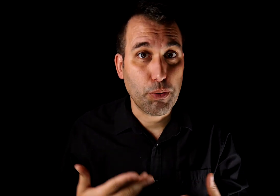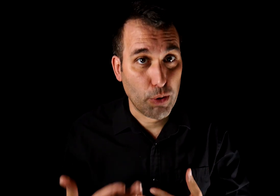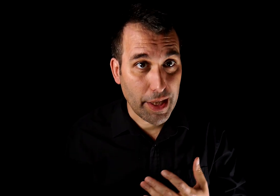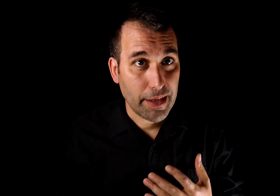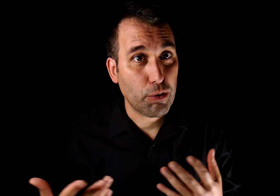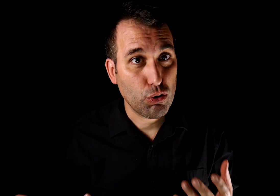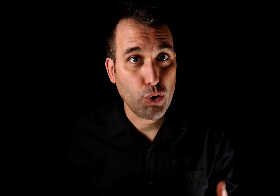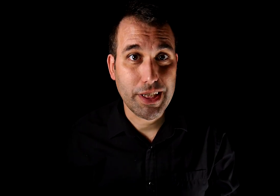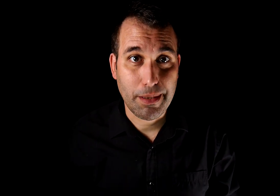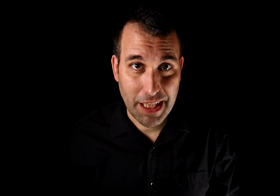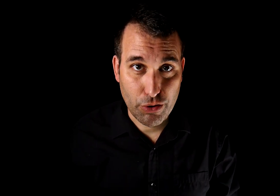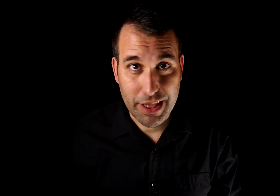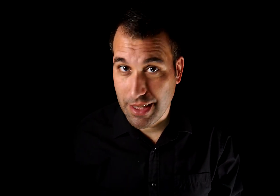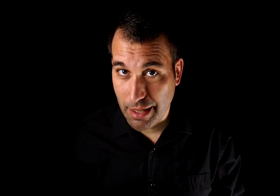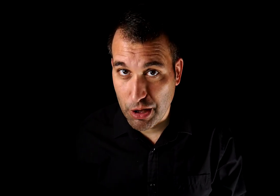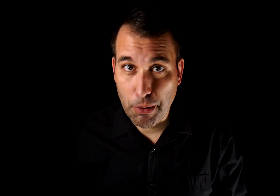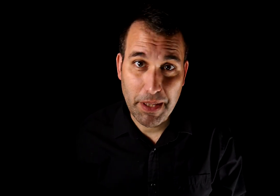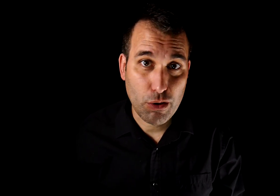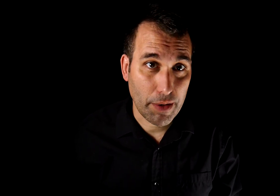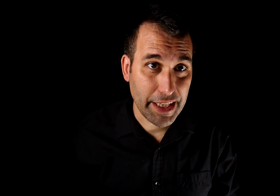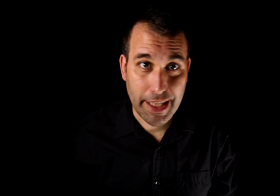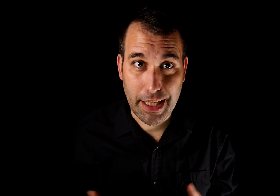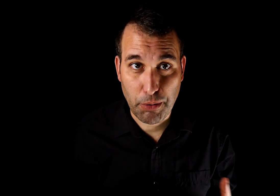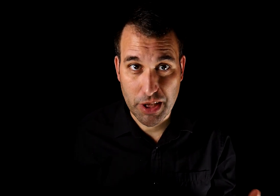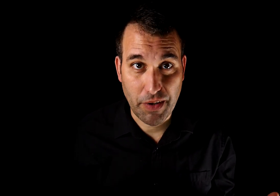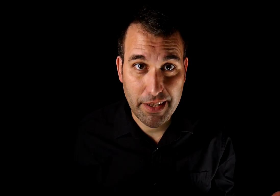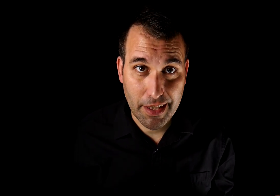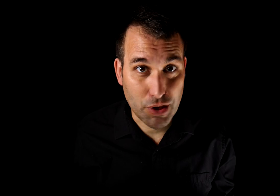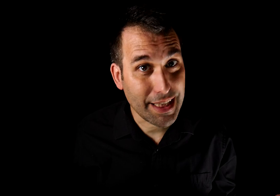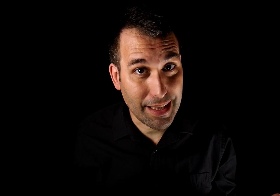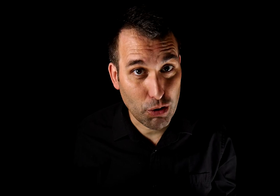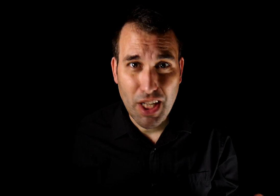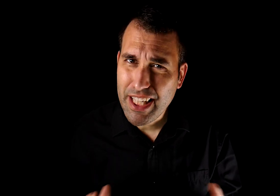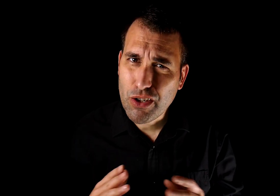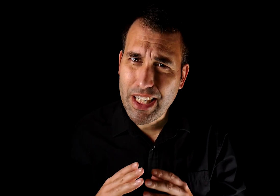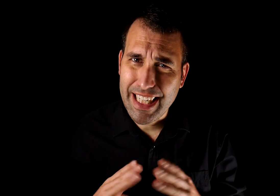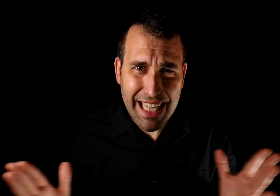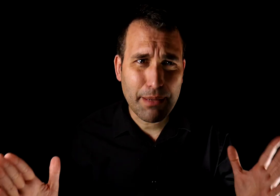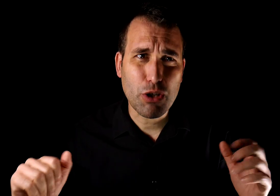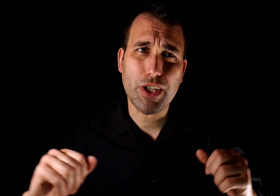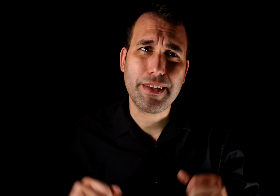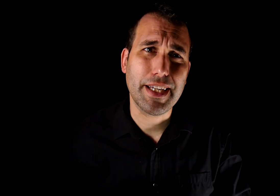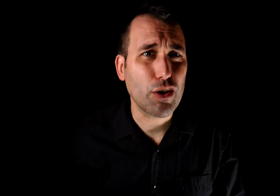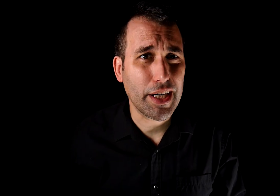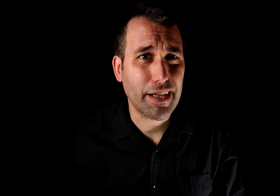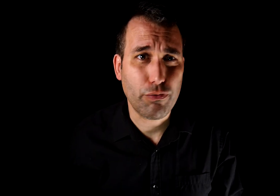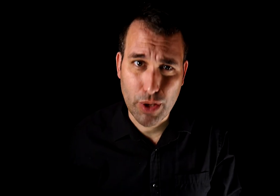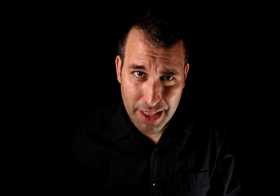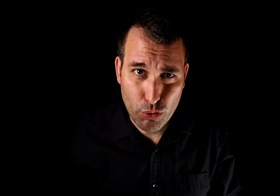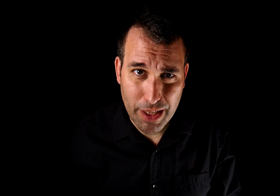provocada por el uso indiscriminado de este término por parte de una banda de gilipollas fanatizados al extremo y que no tienen nada mejor que hacer que organizar funas en Twitter